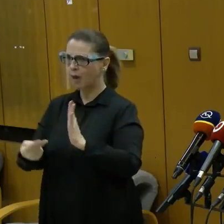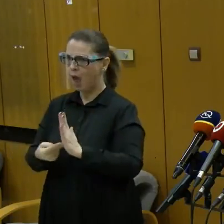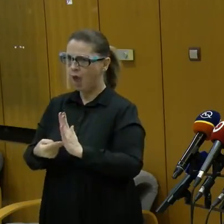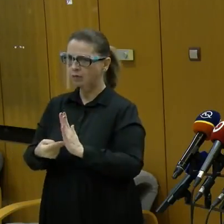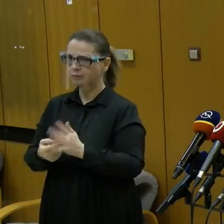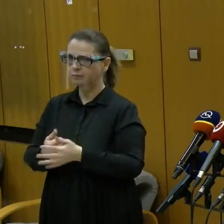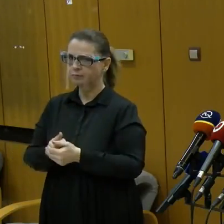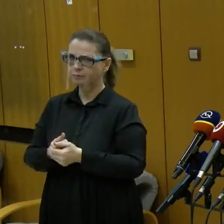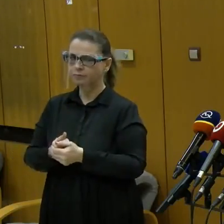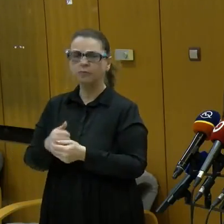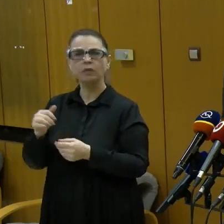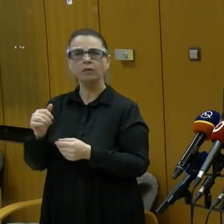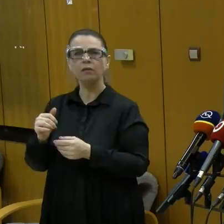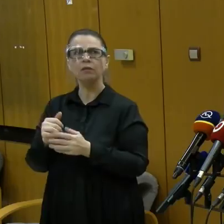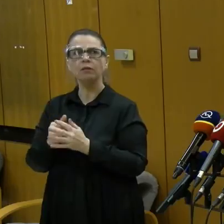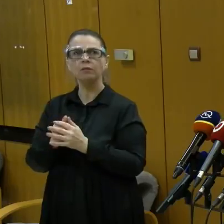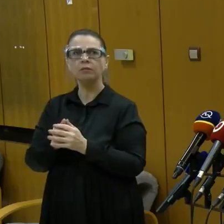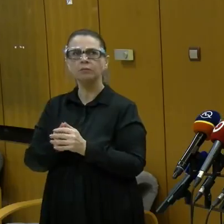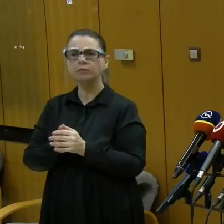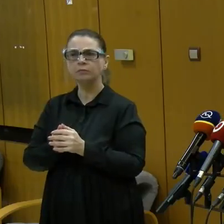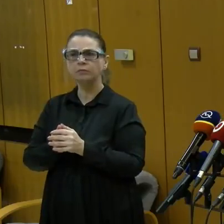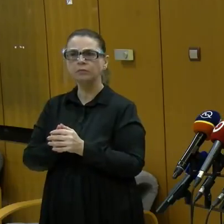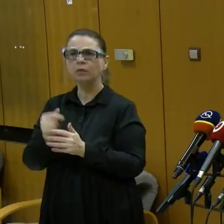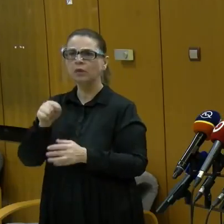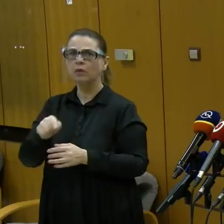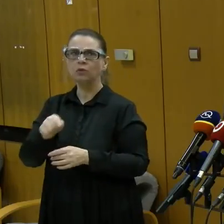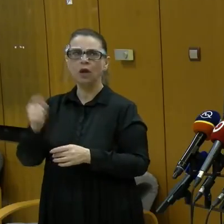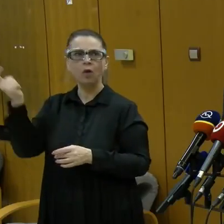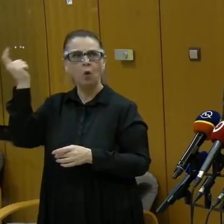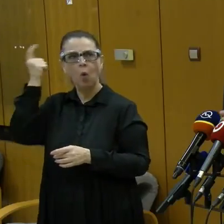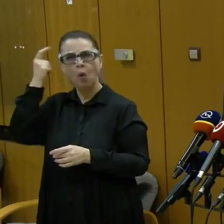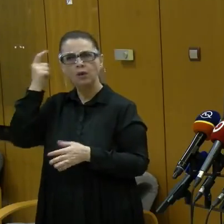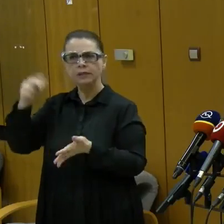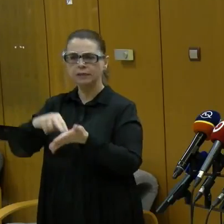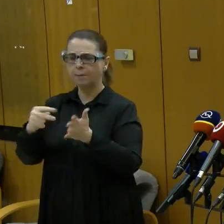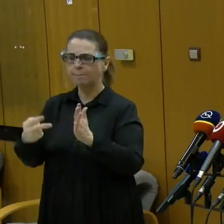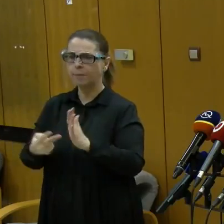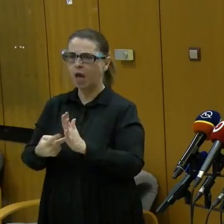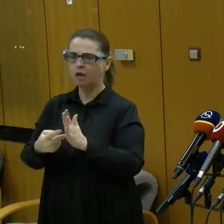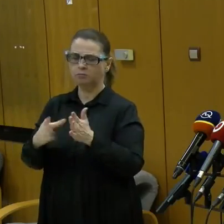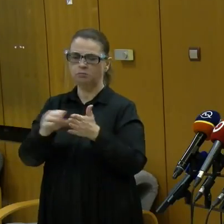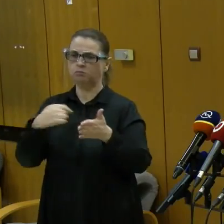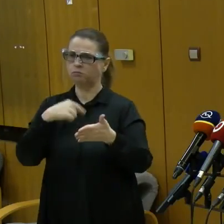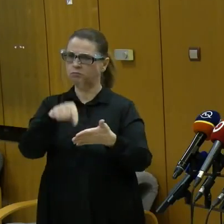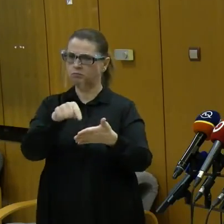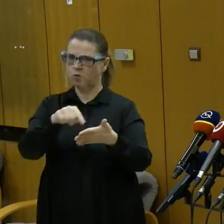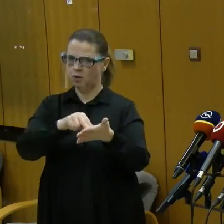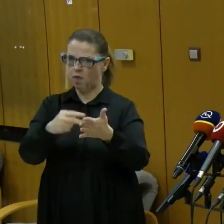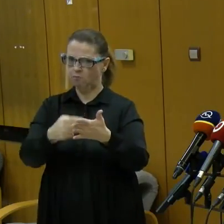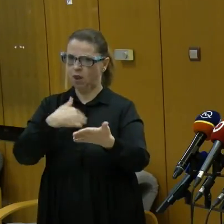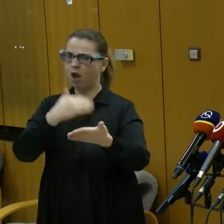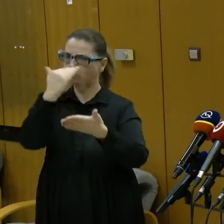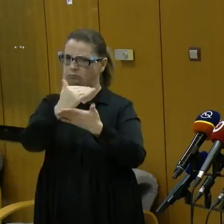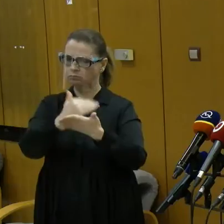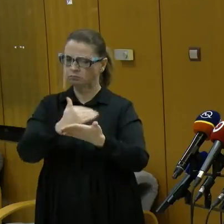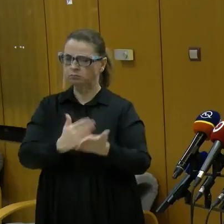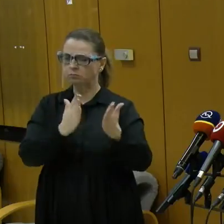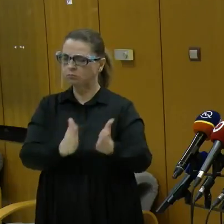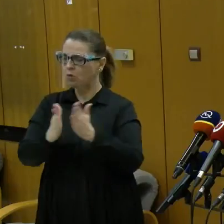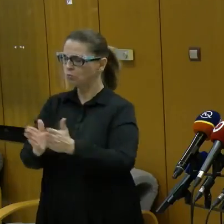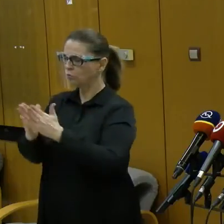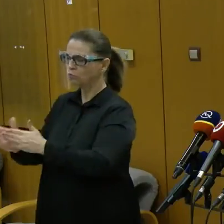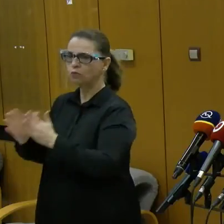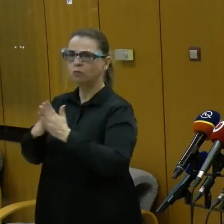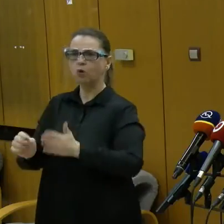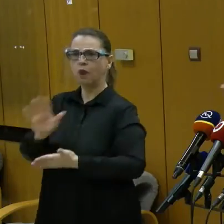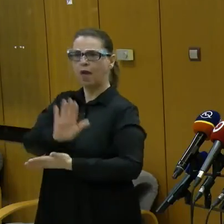predvidateľný a logický plán, podľa ktorého budeme postupovať podľa regionov. Je